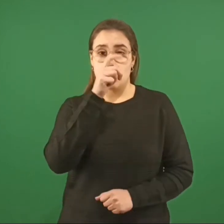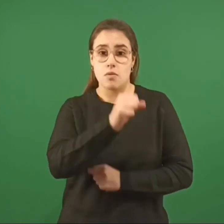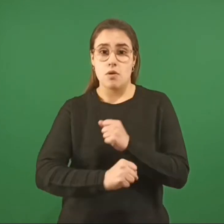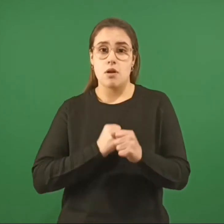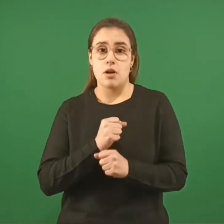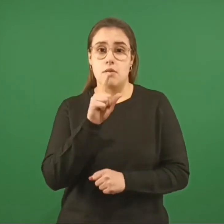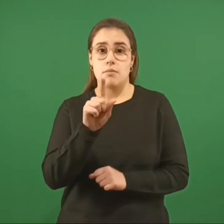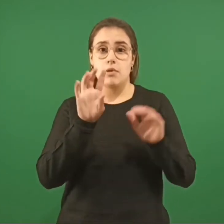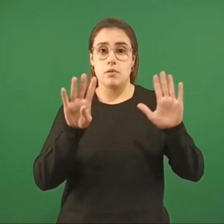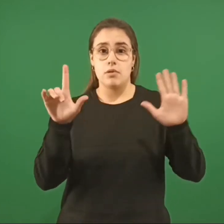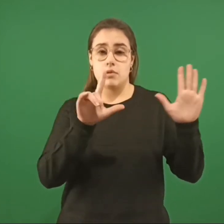El 18 de julio